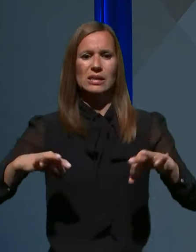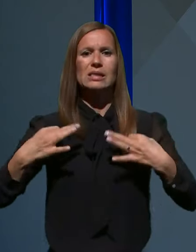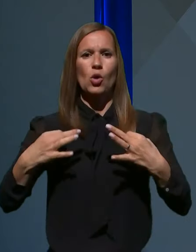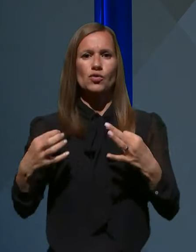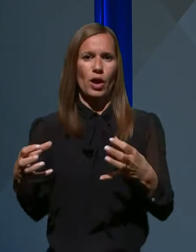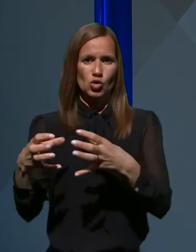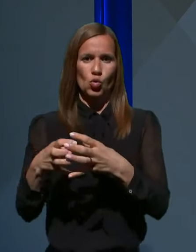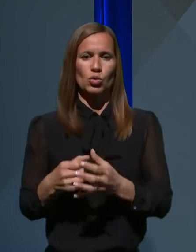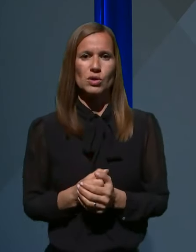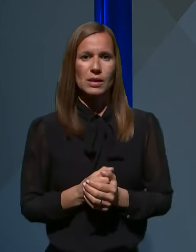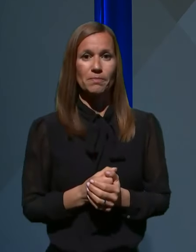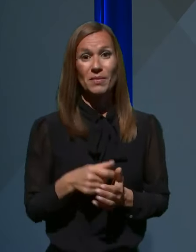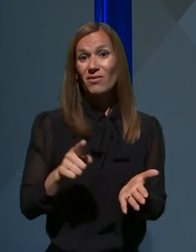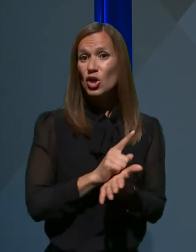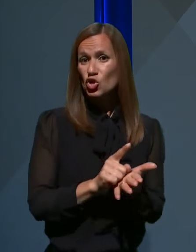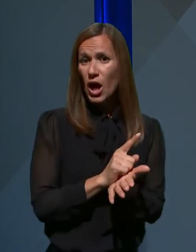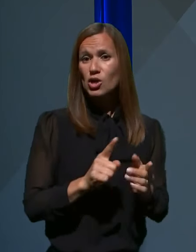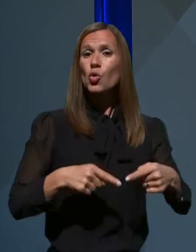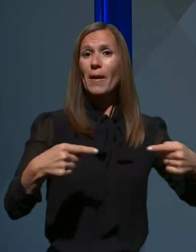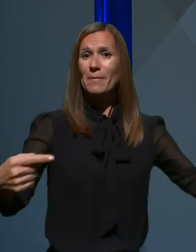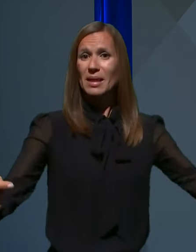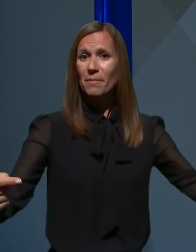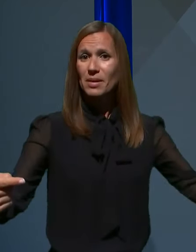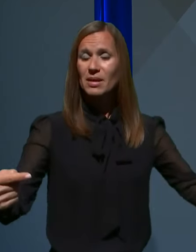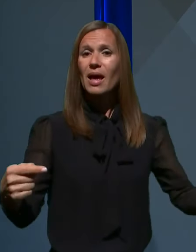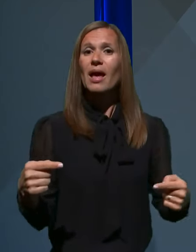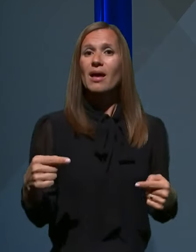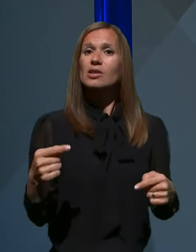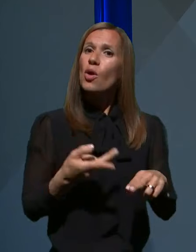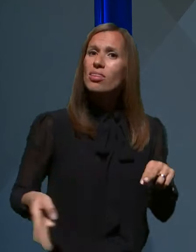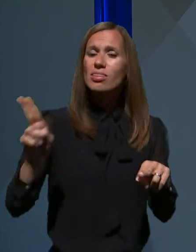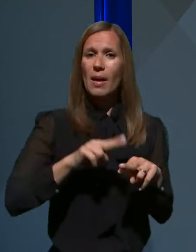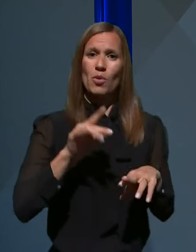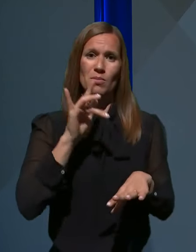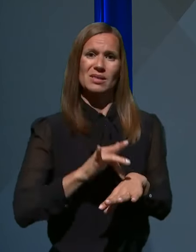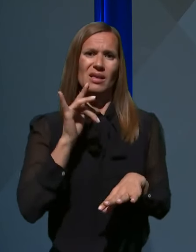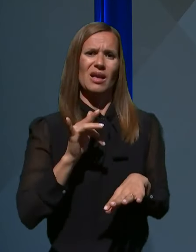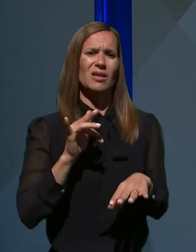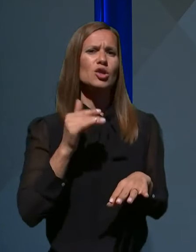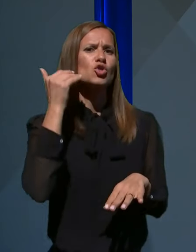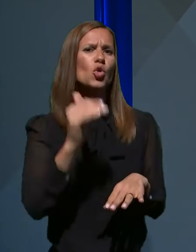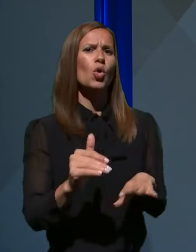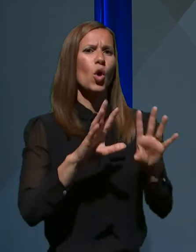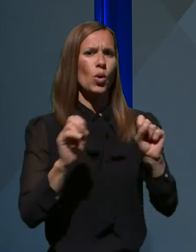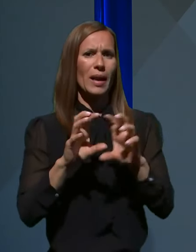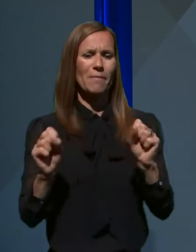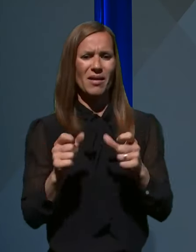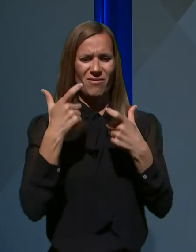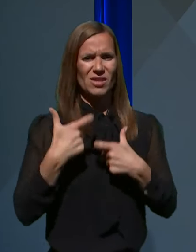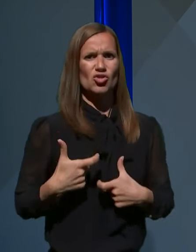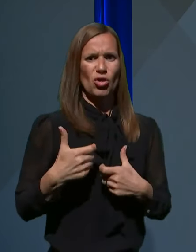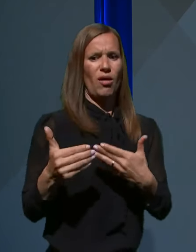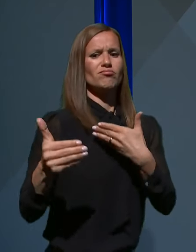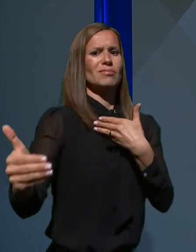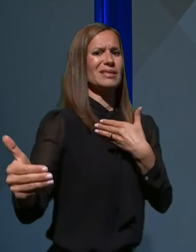V času epidemije so nas najbolj prizadeli strogi ukrepi fizičnega distanciranja, ki